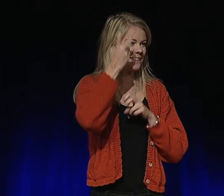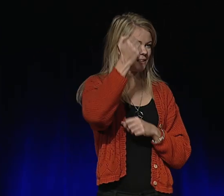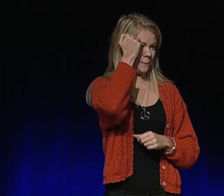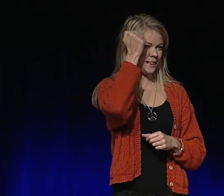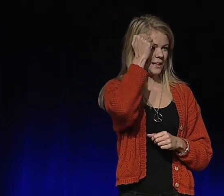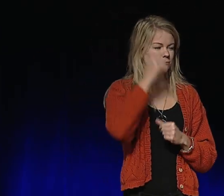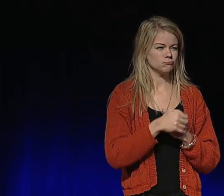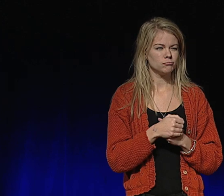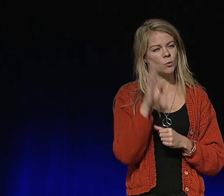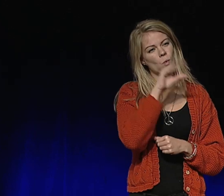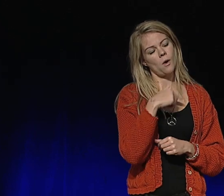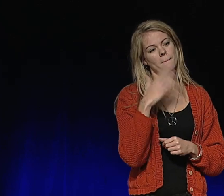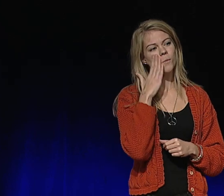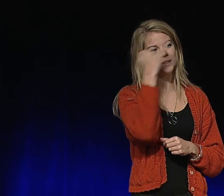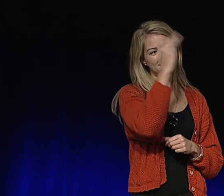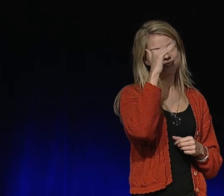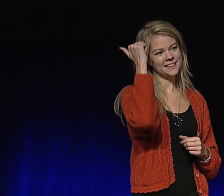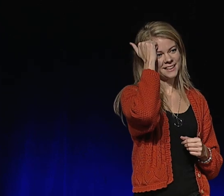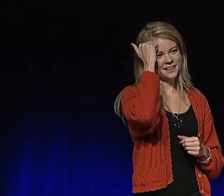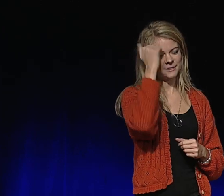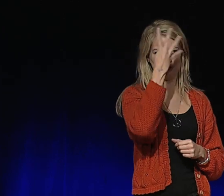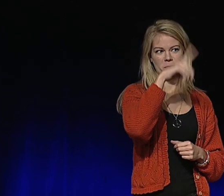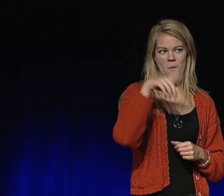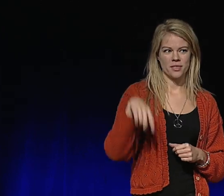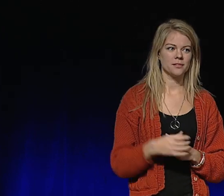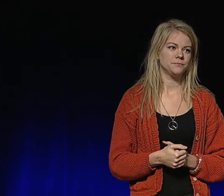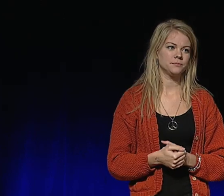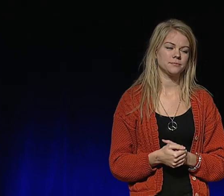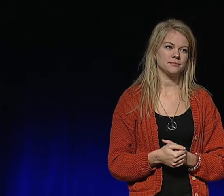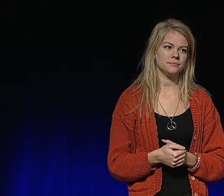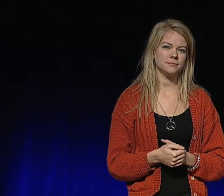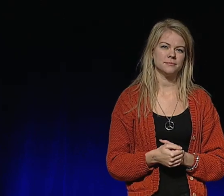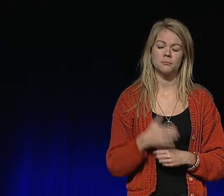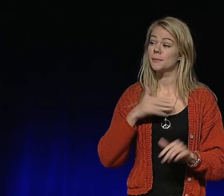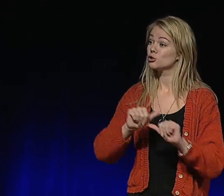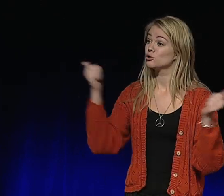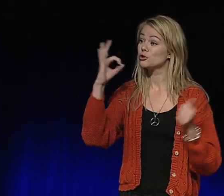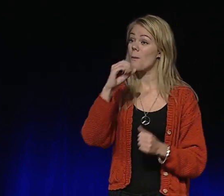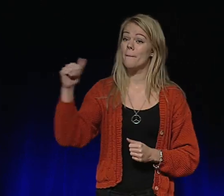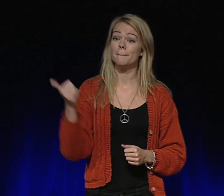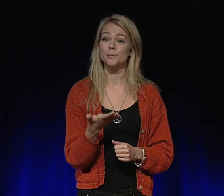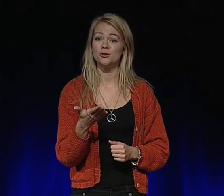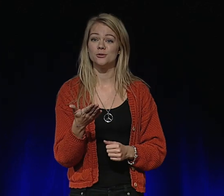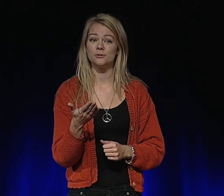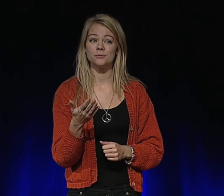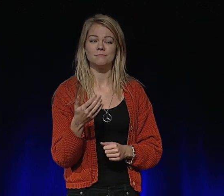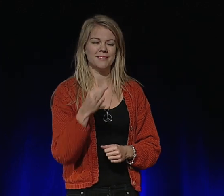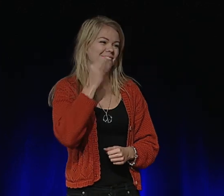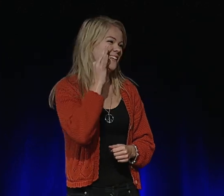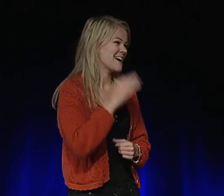Ett av de bästa resminnena jag har är när jag bodde i Indien i fyra månader. Min allra största hobby är